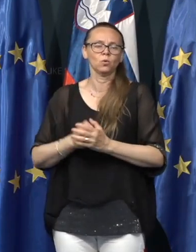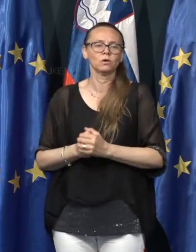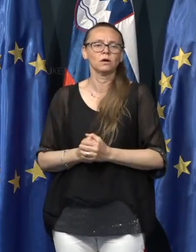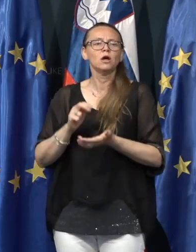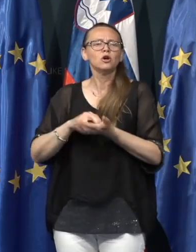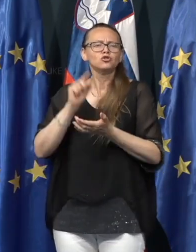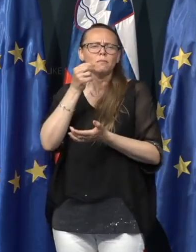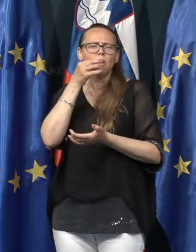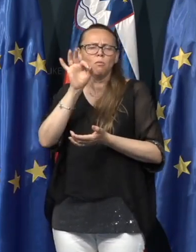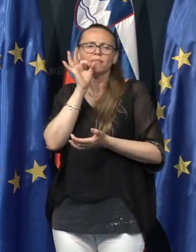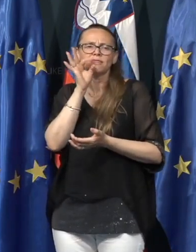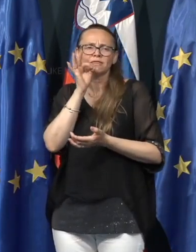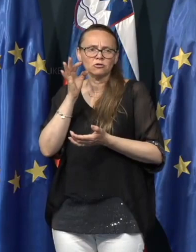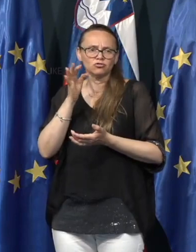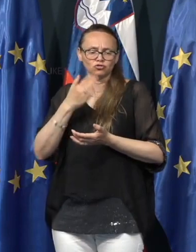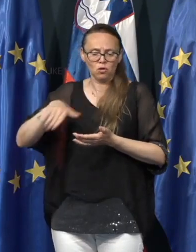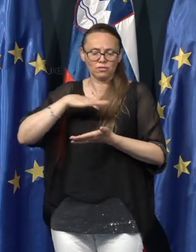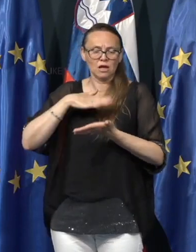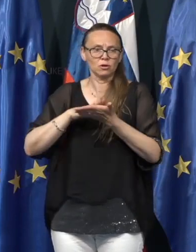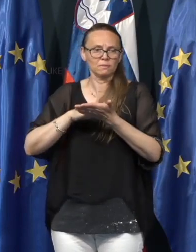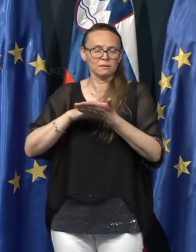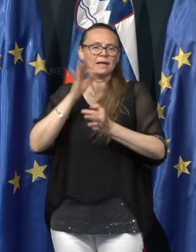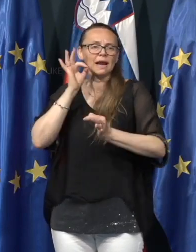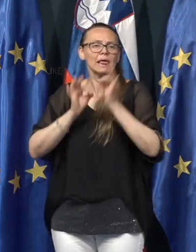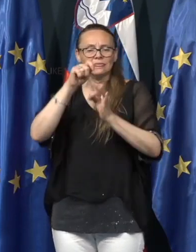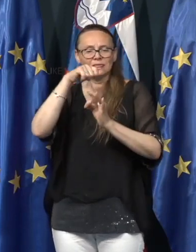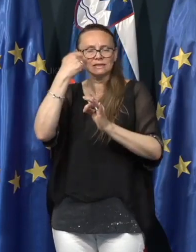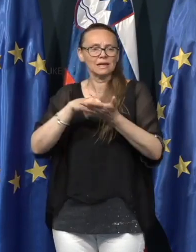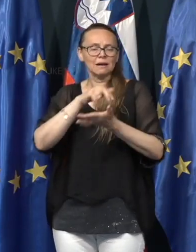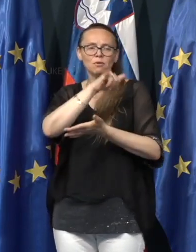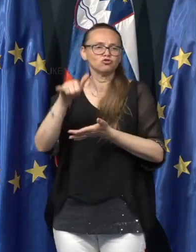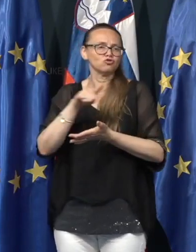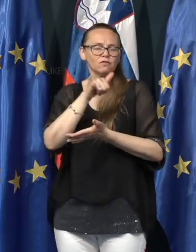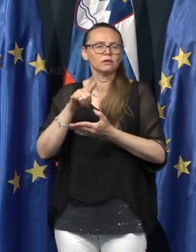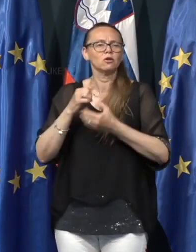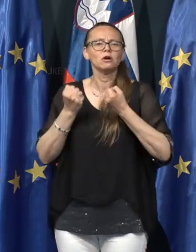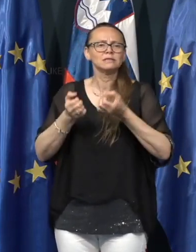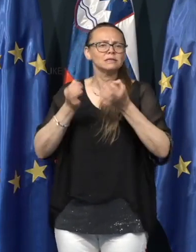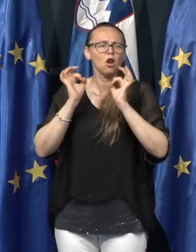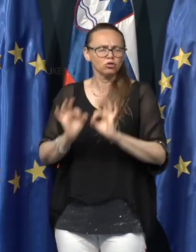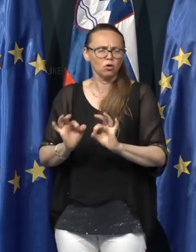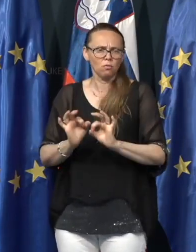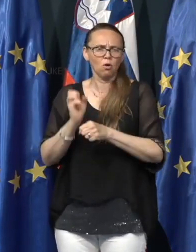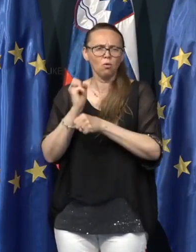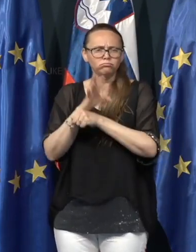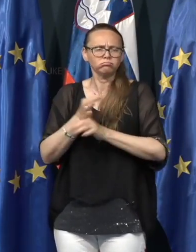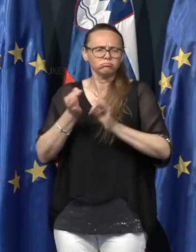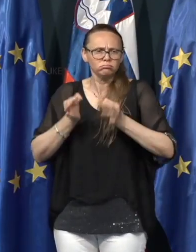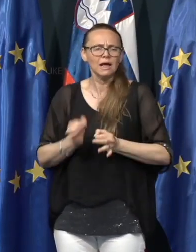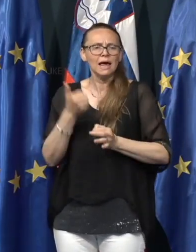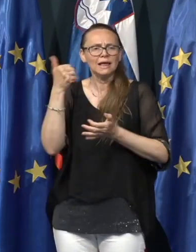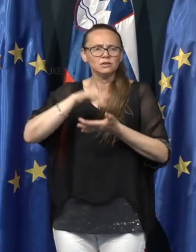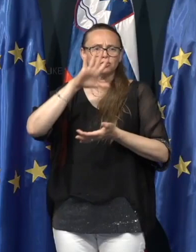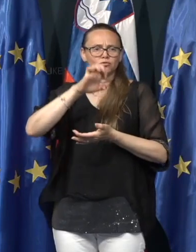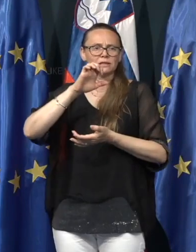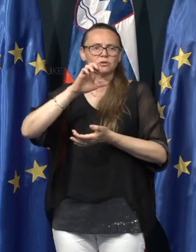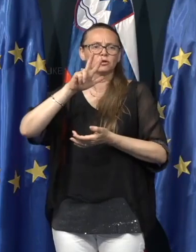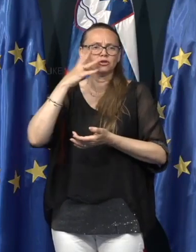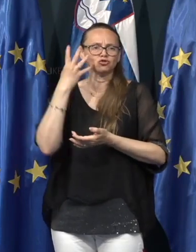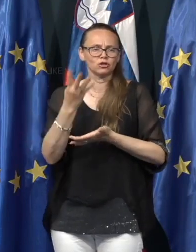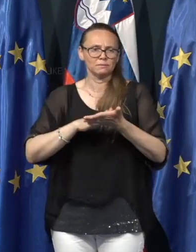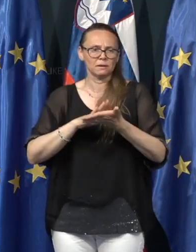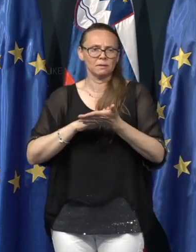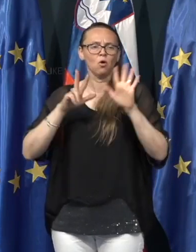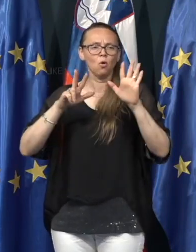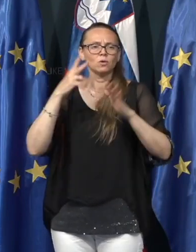Še malo če bolj natančo naše primire, smo rekli, testiramo še vedno zelo dobro in zelo učinkovito, 1543 primirov,